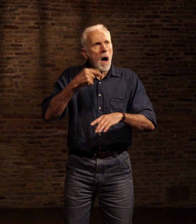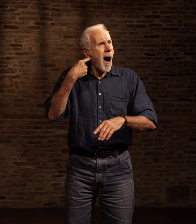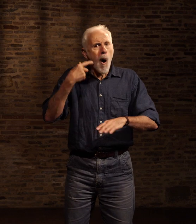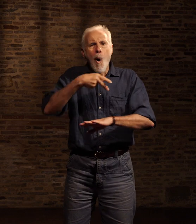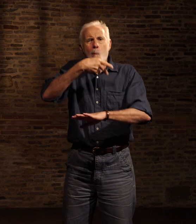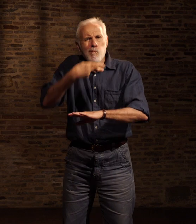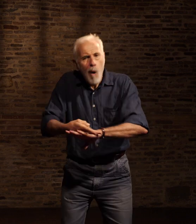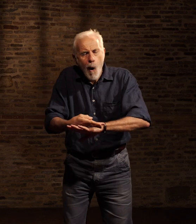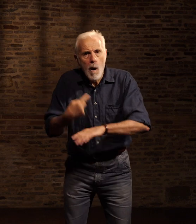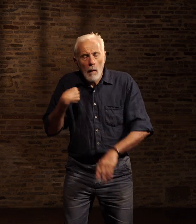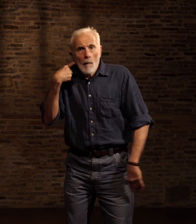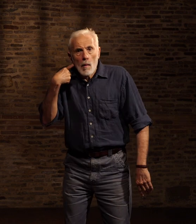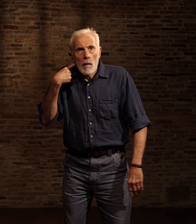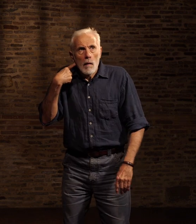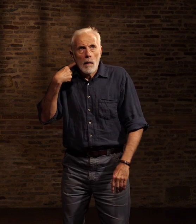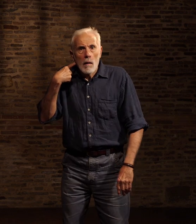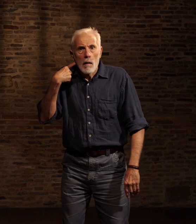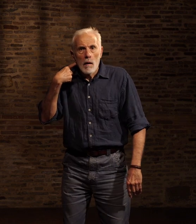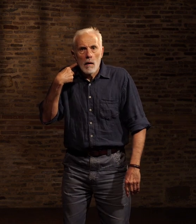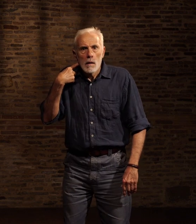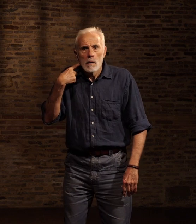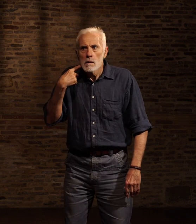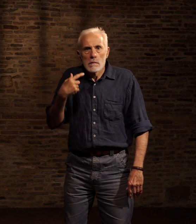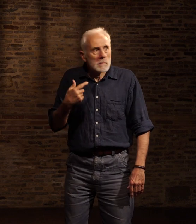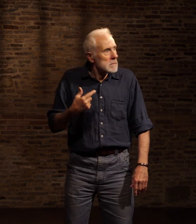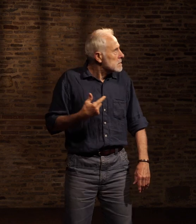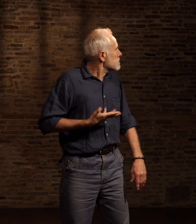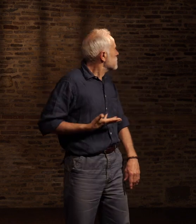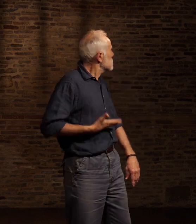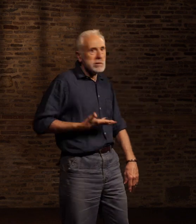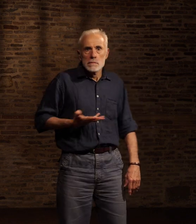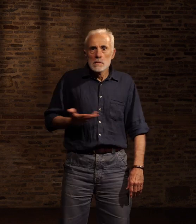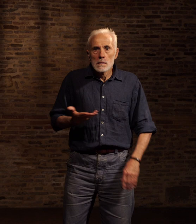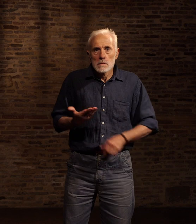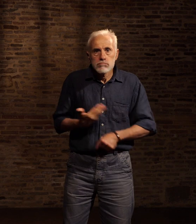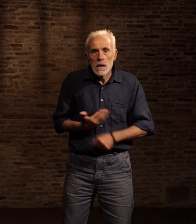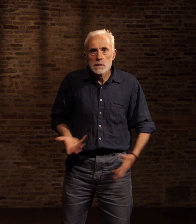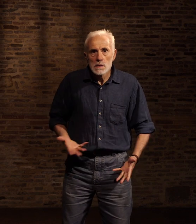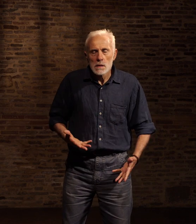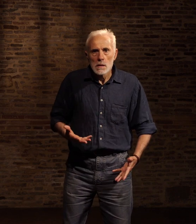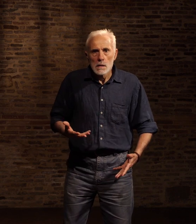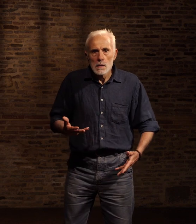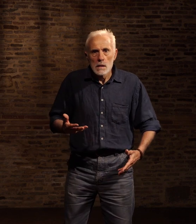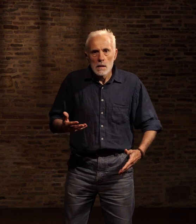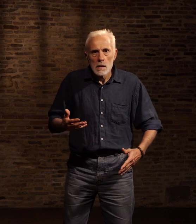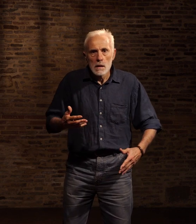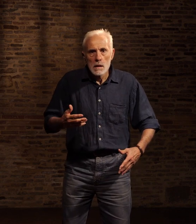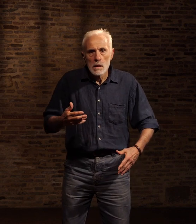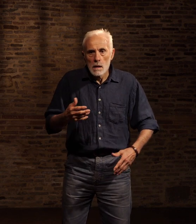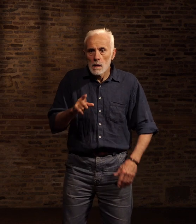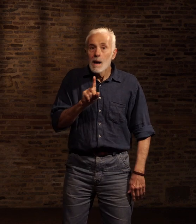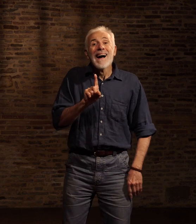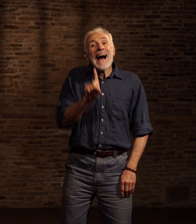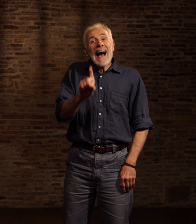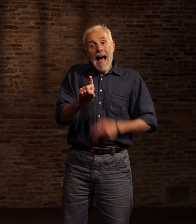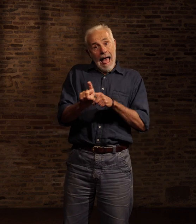suivi du bruit sourd d'un objet pesant s'effondrant sur le sol Putain, c'était quoi ça ? Alors mes yeux se sont fixés sur le garçon qui